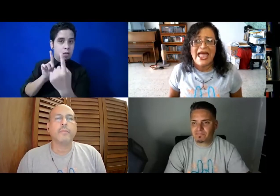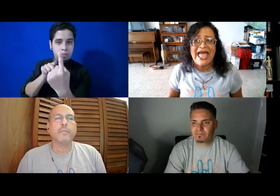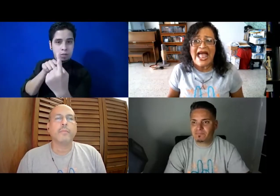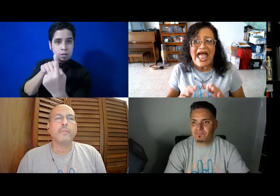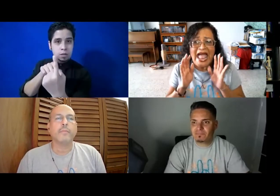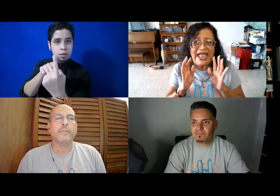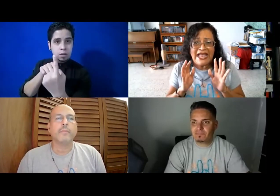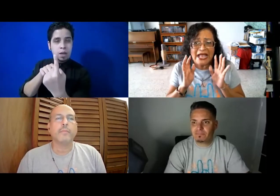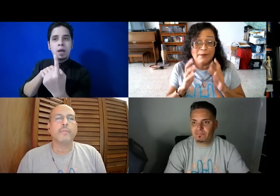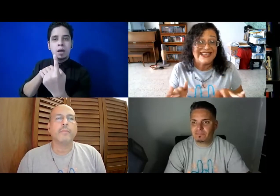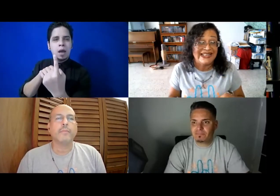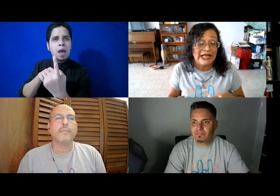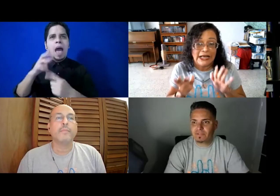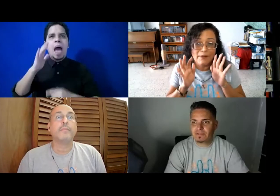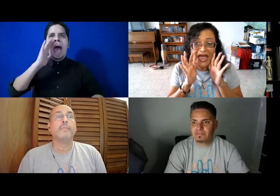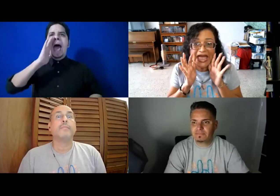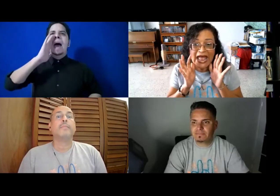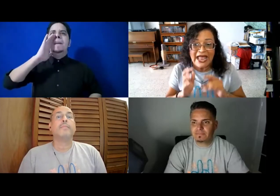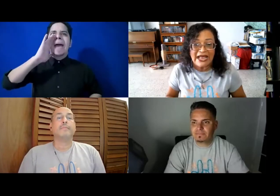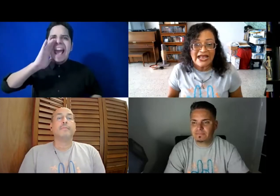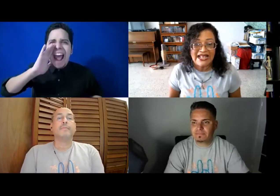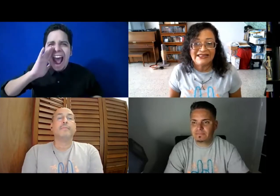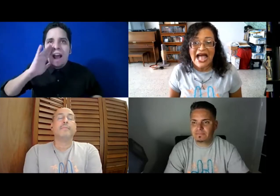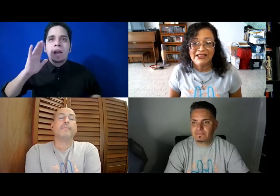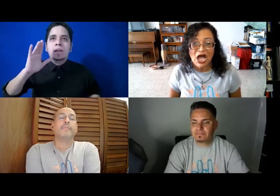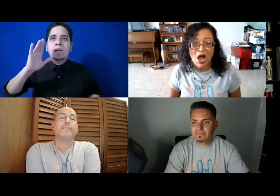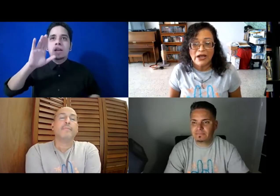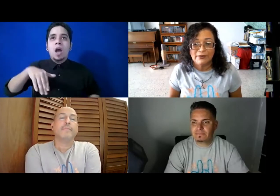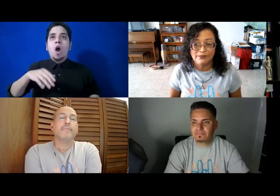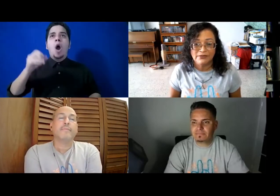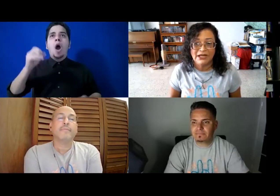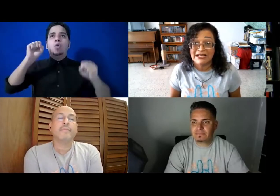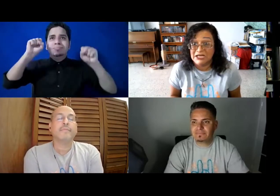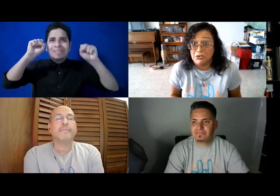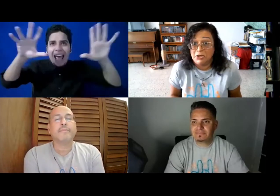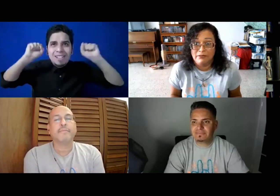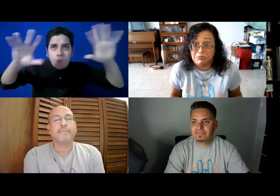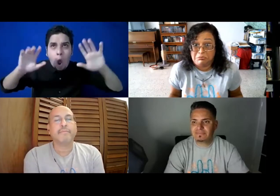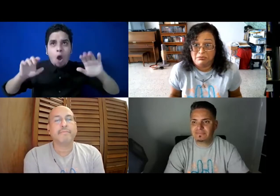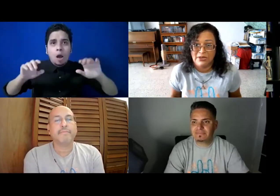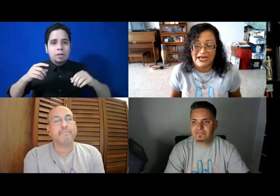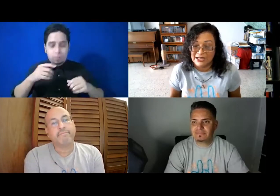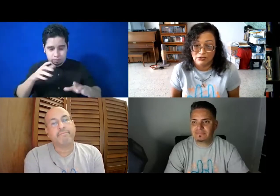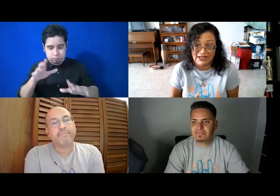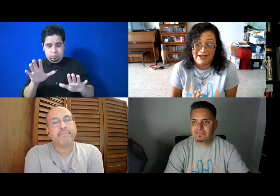¡Mere! Empieza a gritarle, ¡Mere! ¡Qué es tanto! Y la señora, ahí se notaba